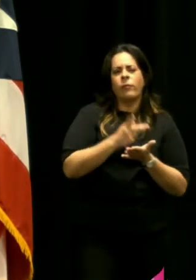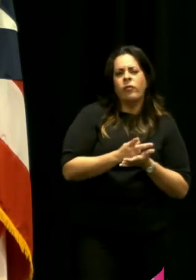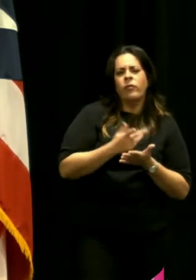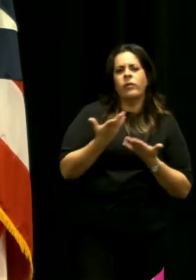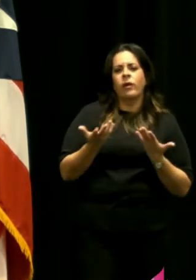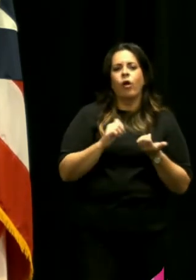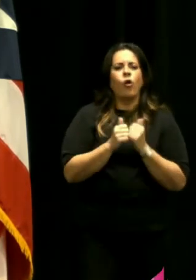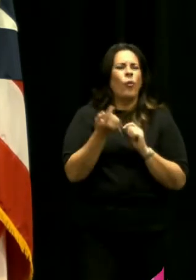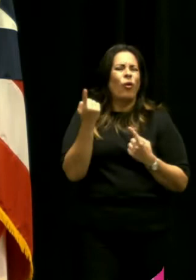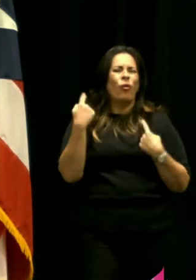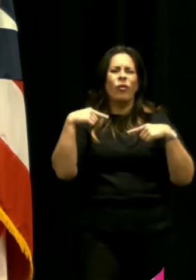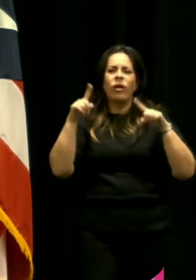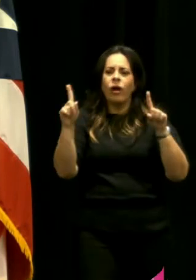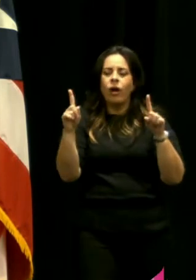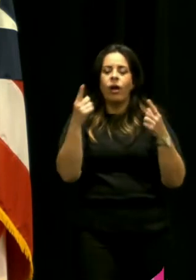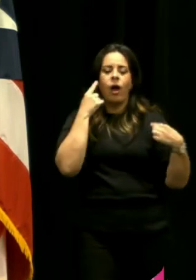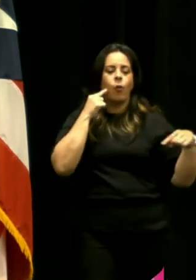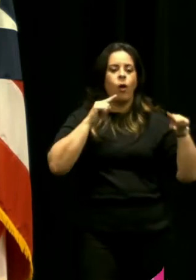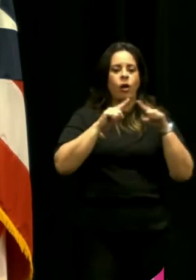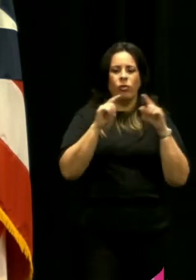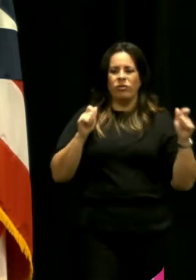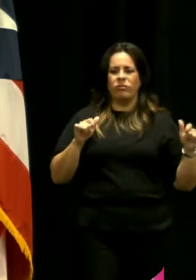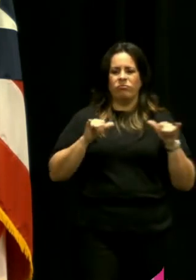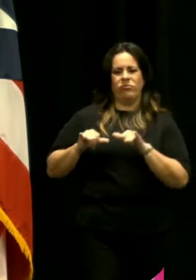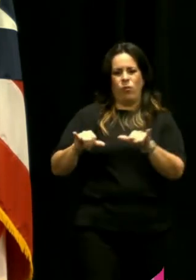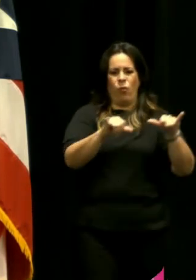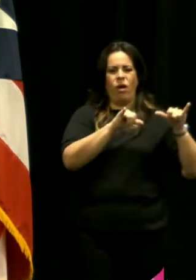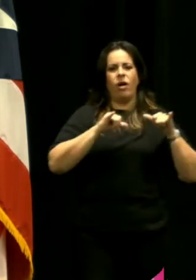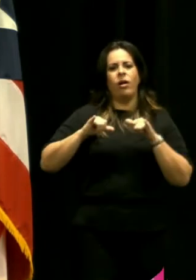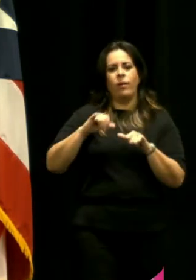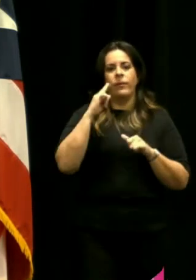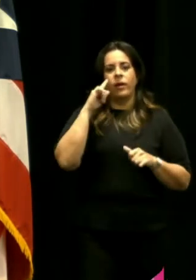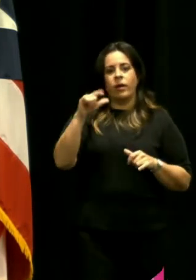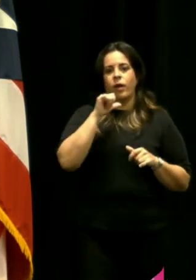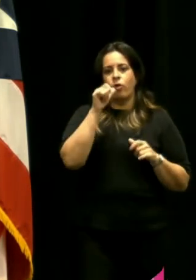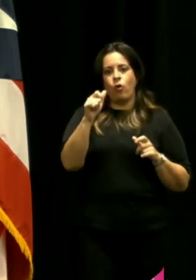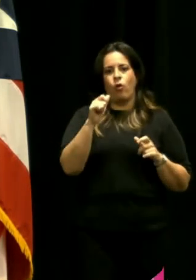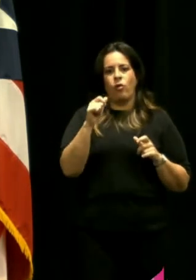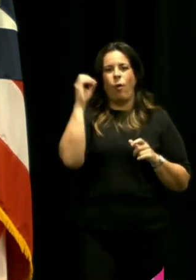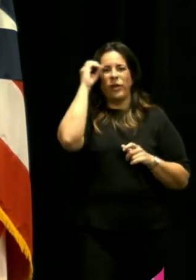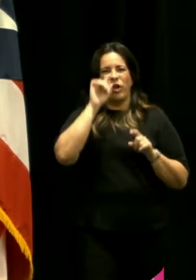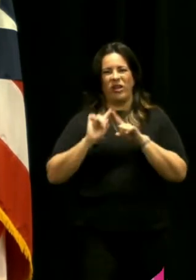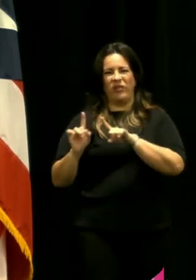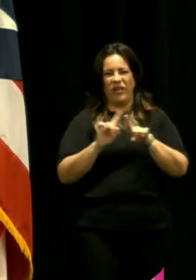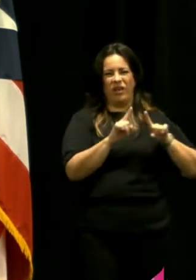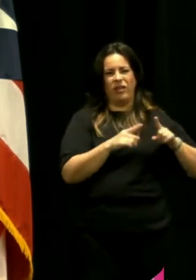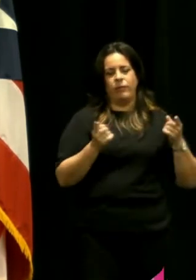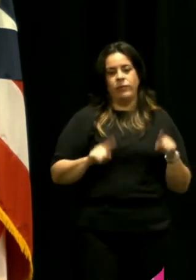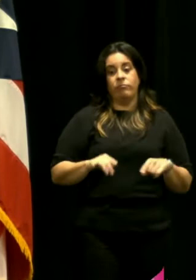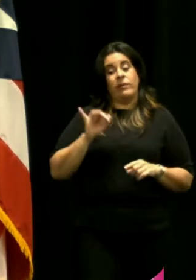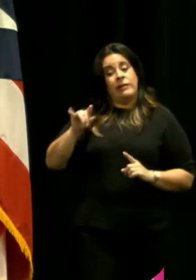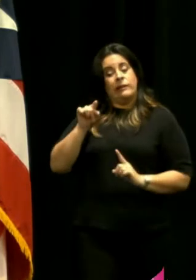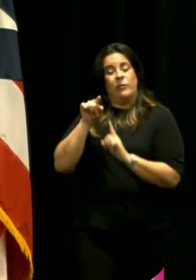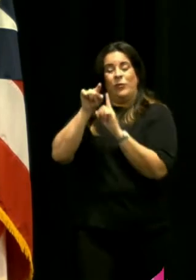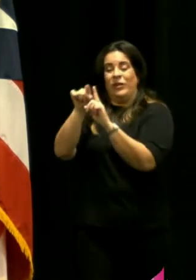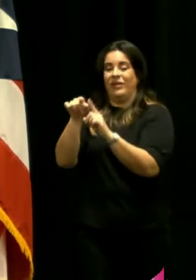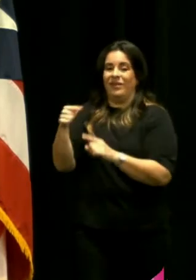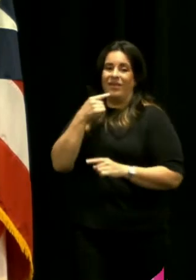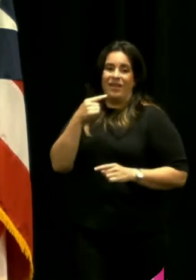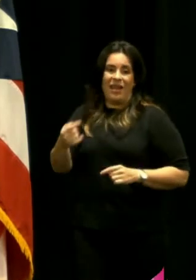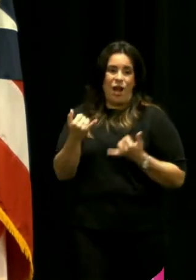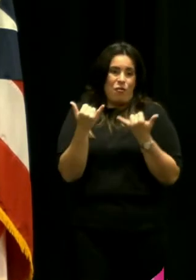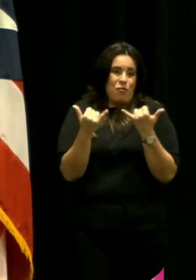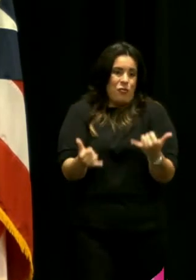a lograr pactar un acuerdo entre todos para que no haya dos visiones diferentes bueno esa es la meta la que acabas de